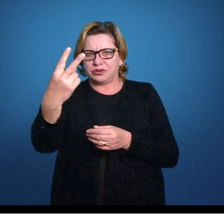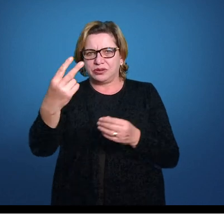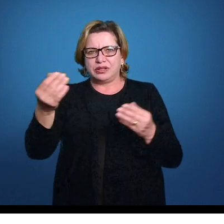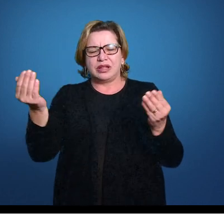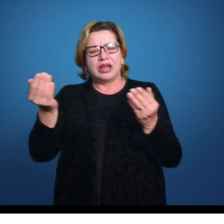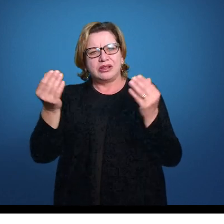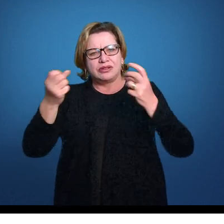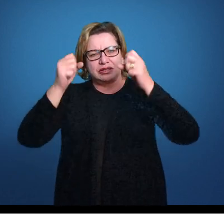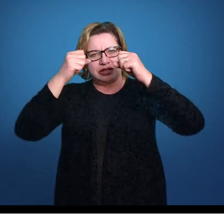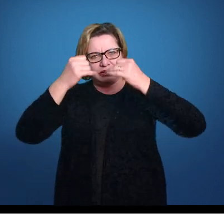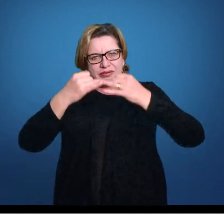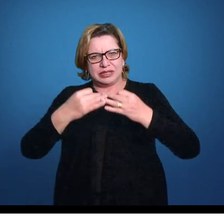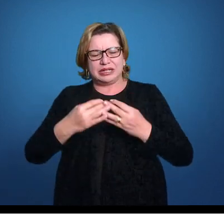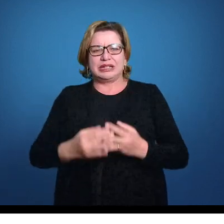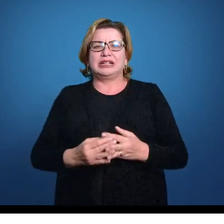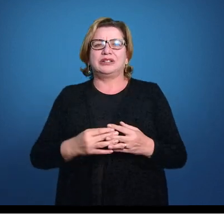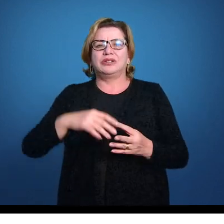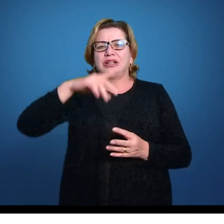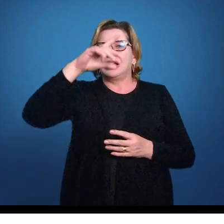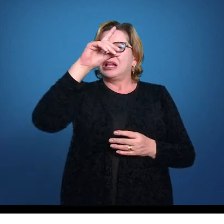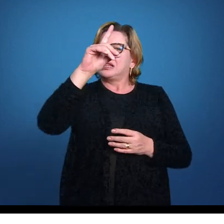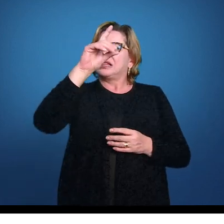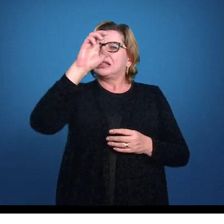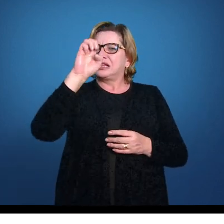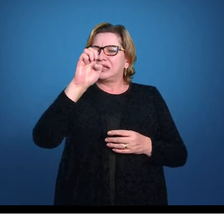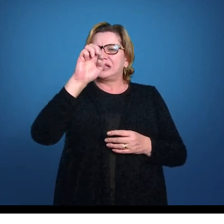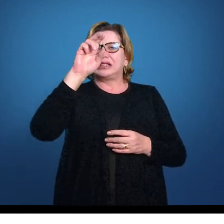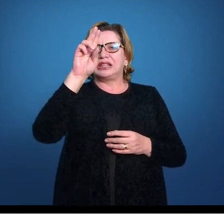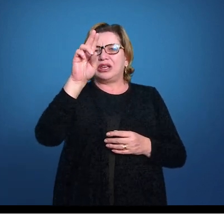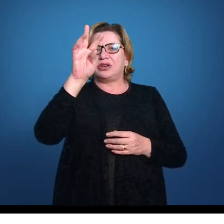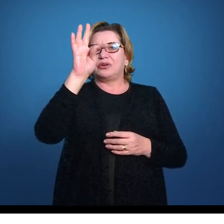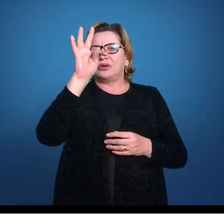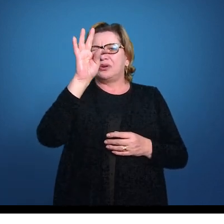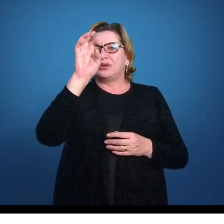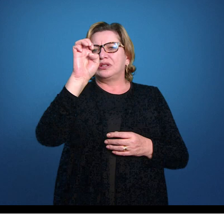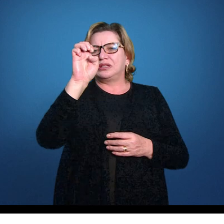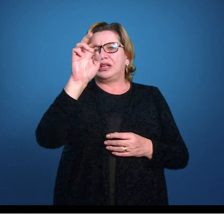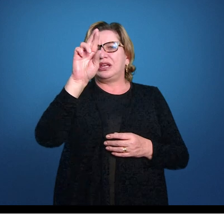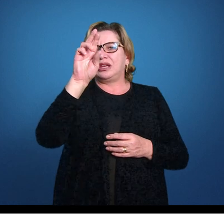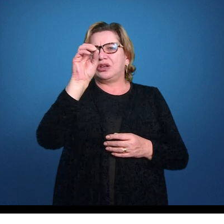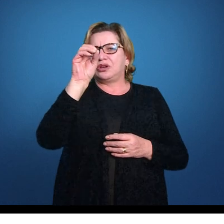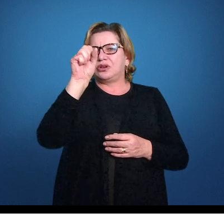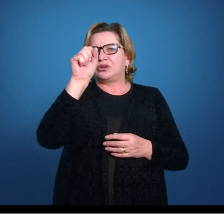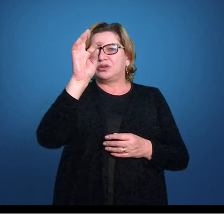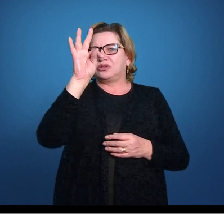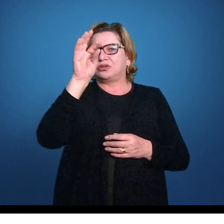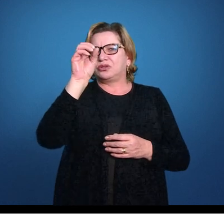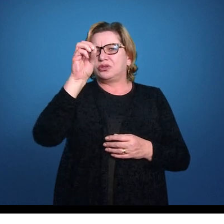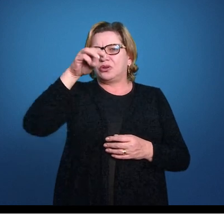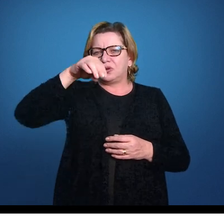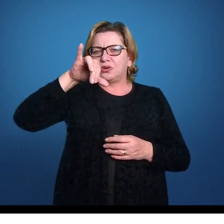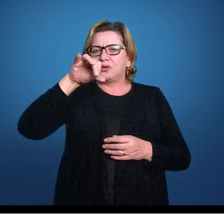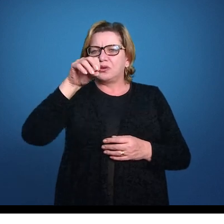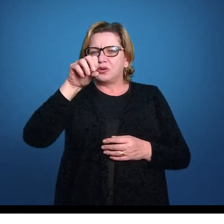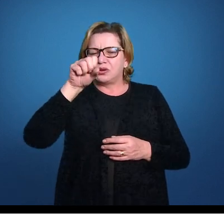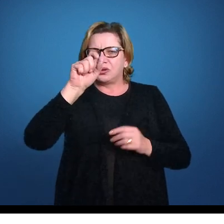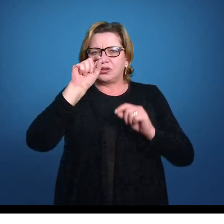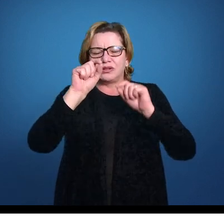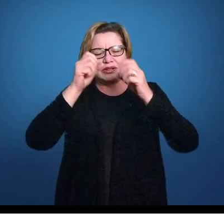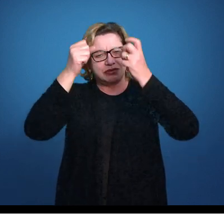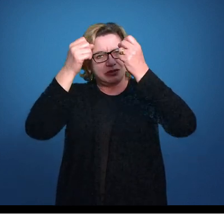dos animais deuterostômios, a gente vai dar uma olhada então quem são esses animais deuterostômios e no que eles